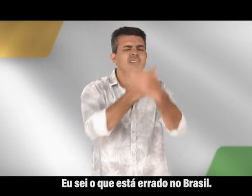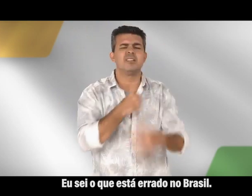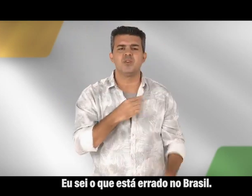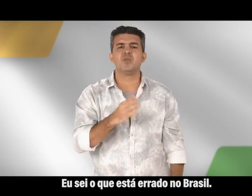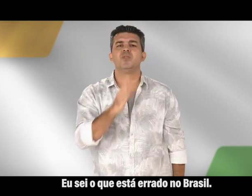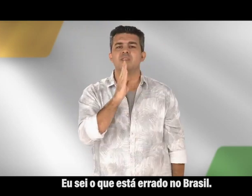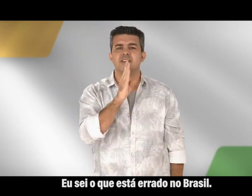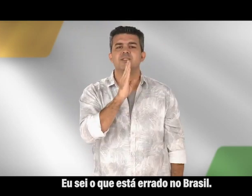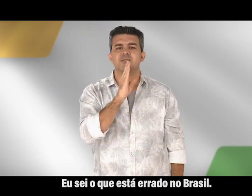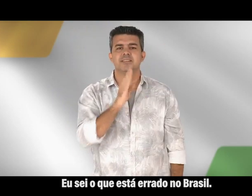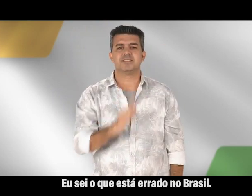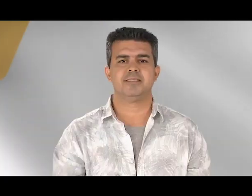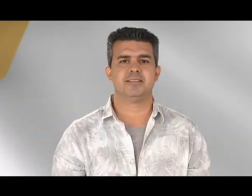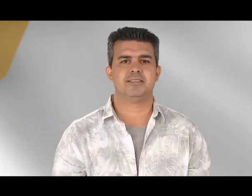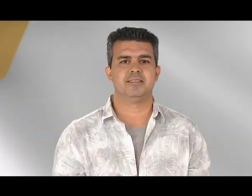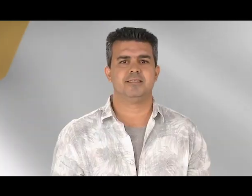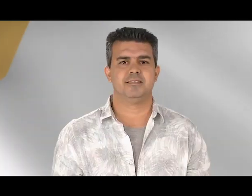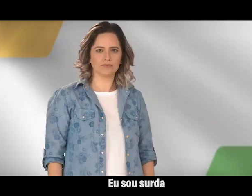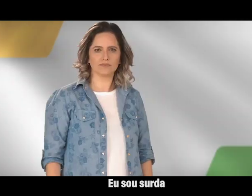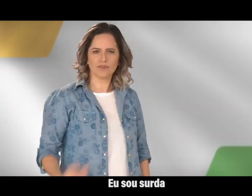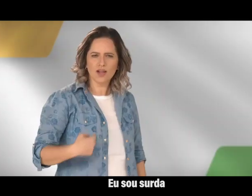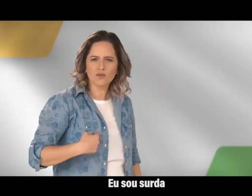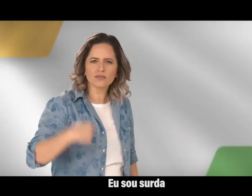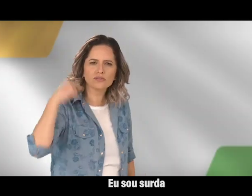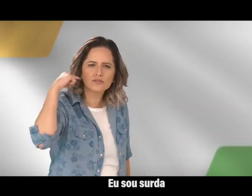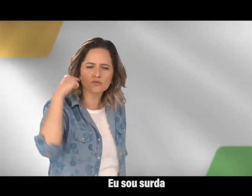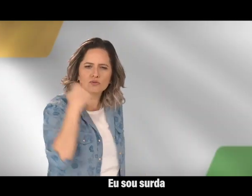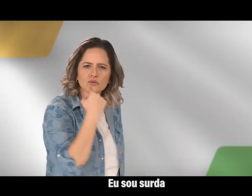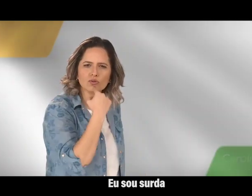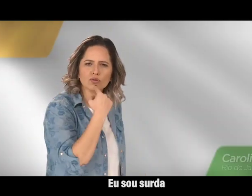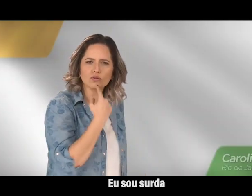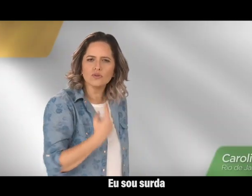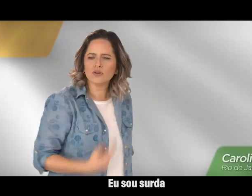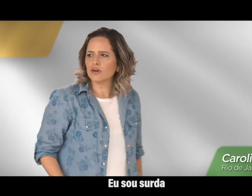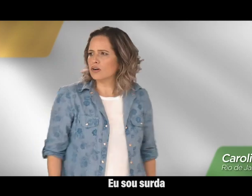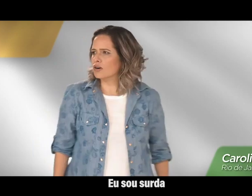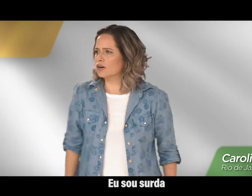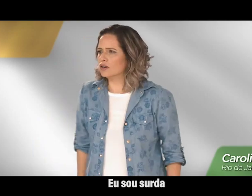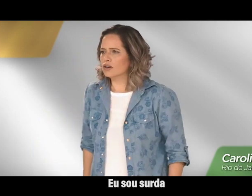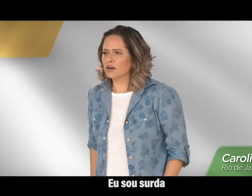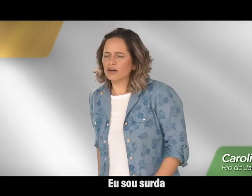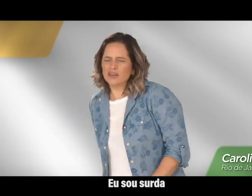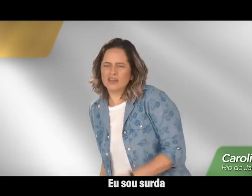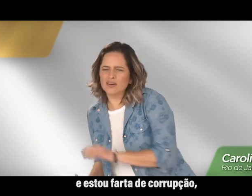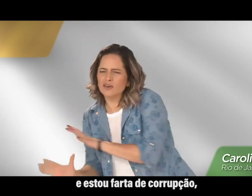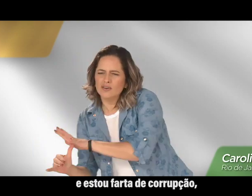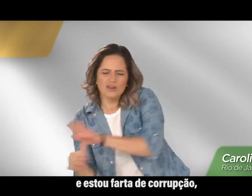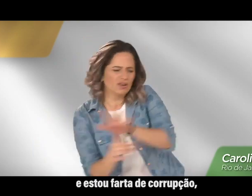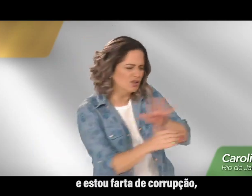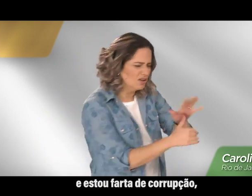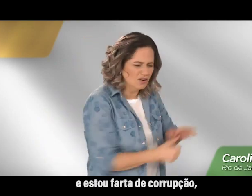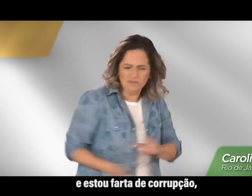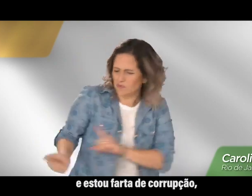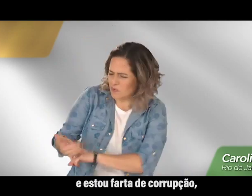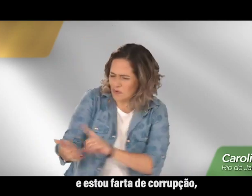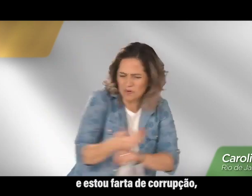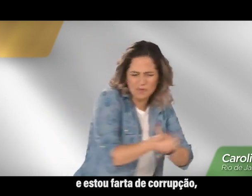eu sou surda e estou farta de corrupção,